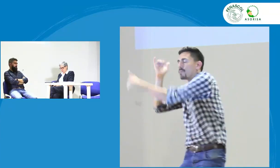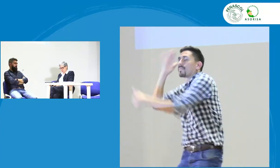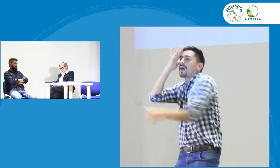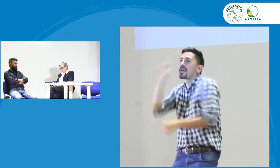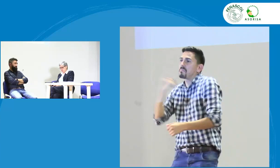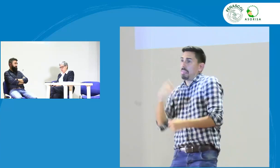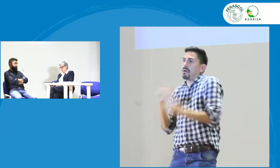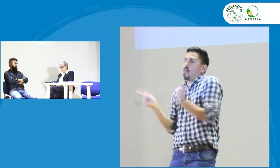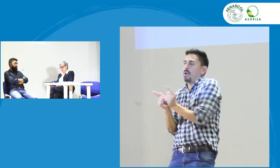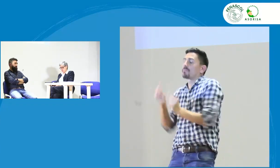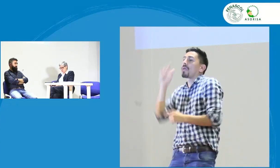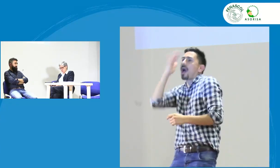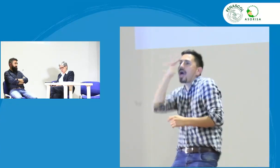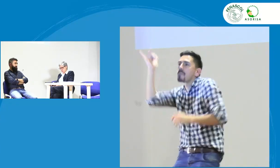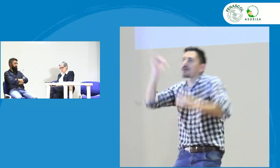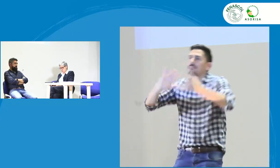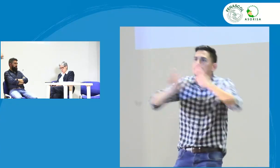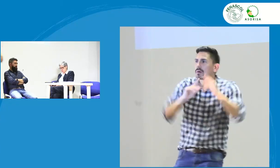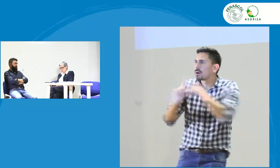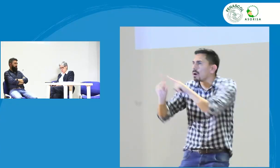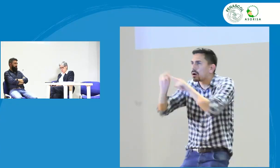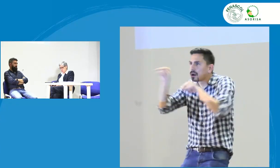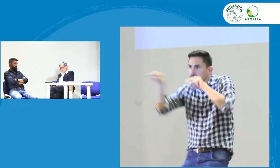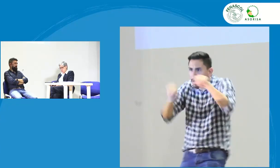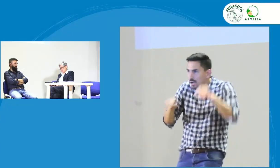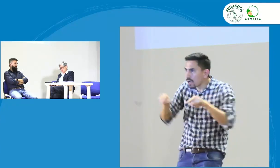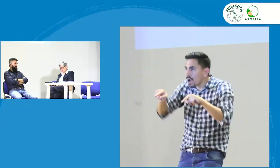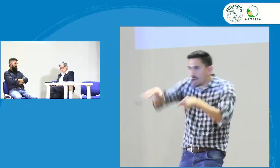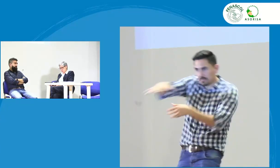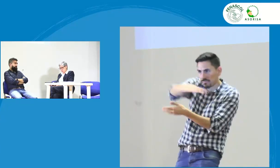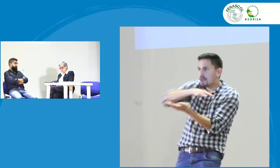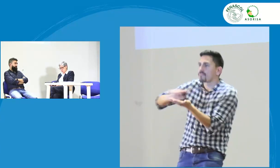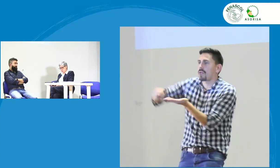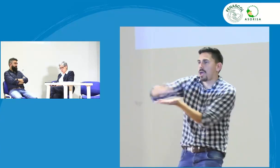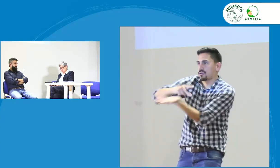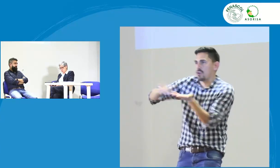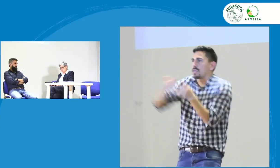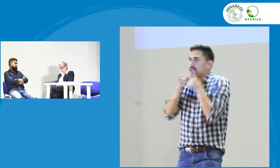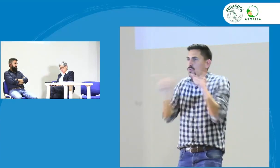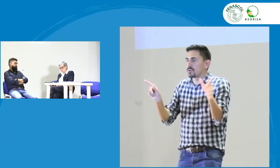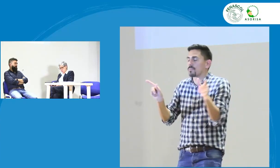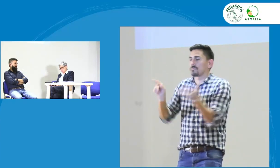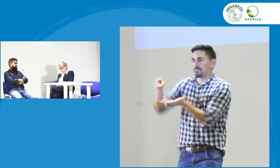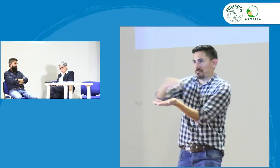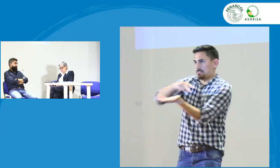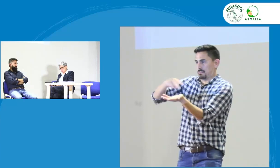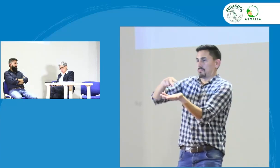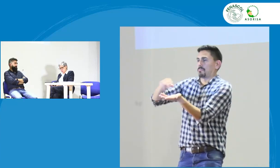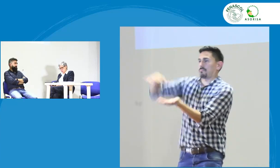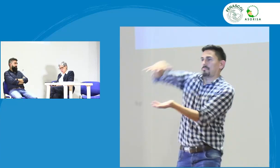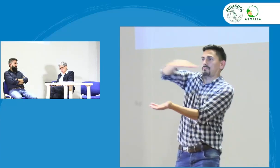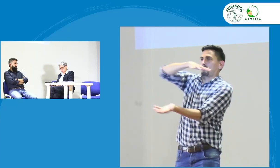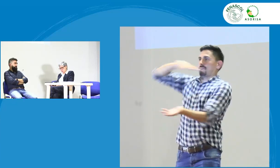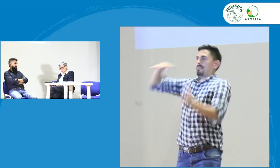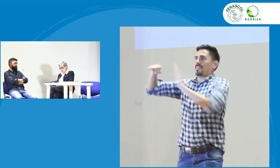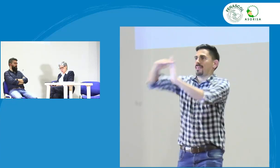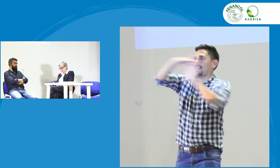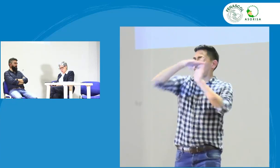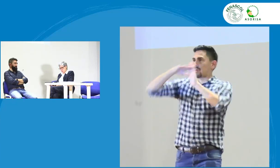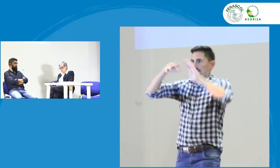diferentes los espacios académicos usan lengua de señas especializada entonces esas son a lo que se refieren las